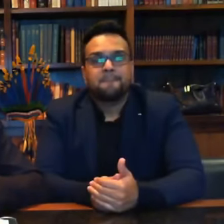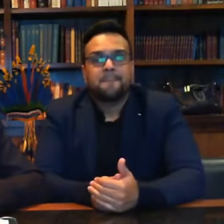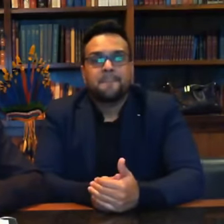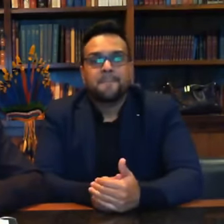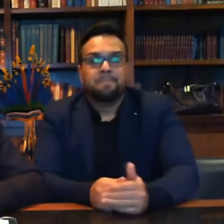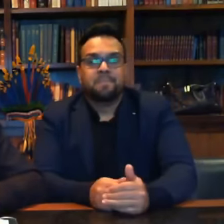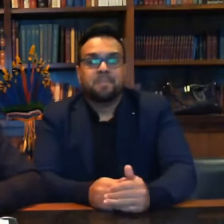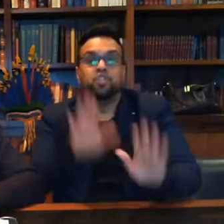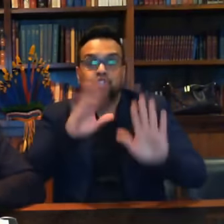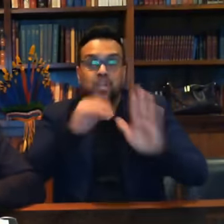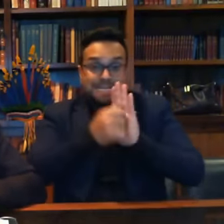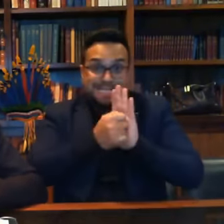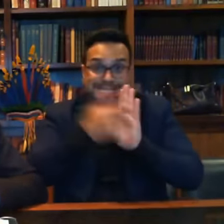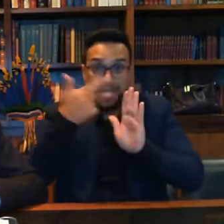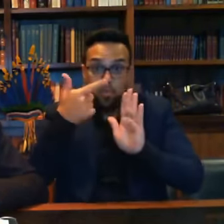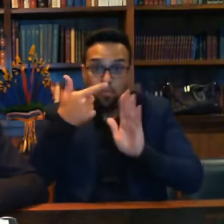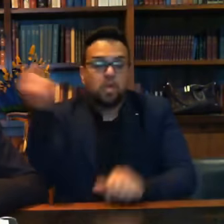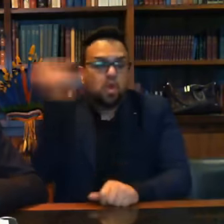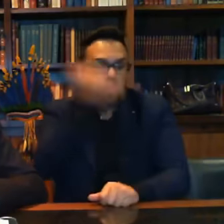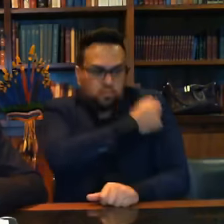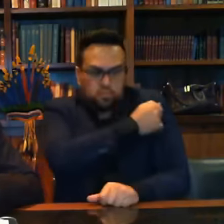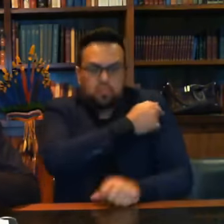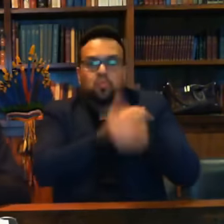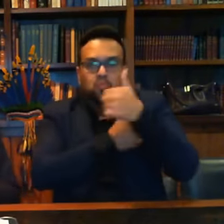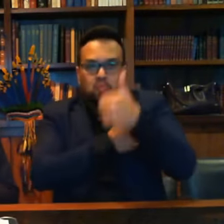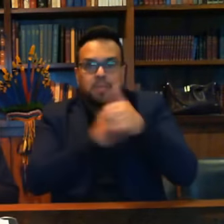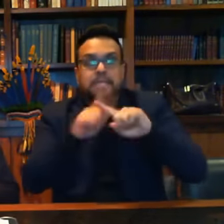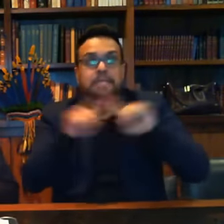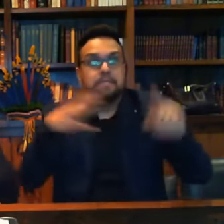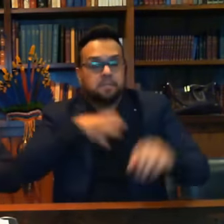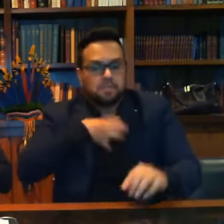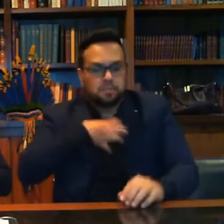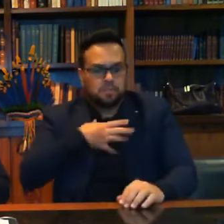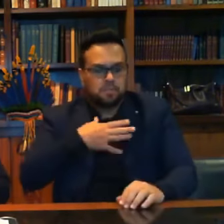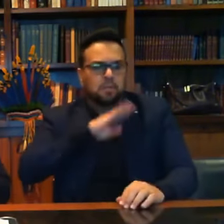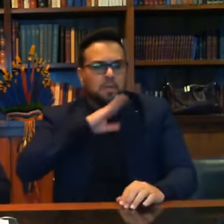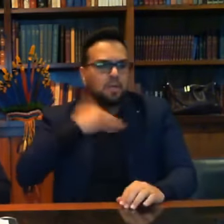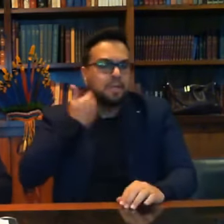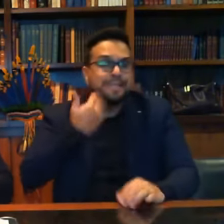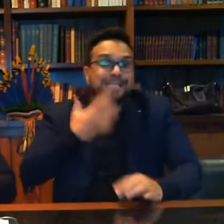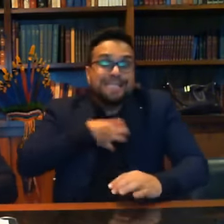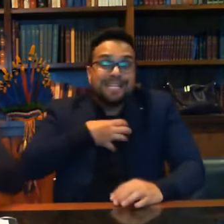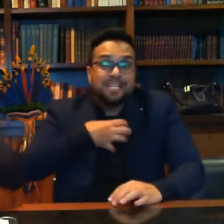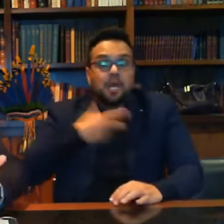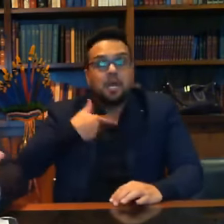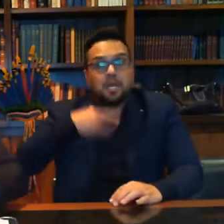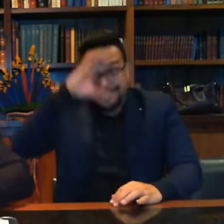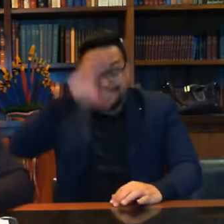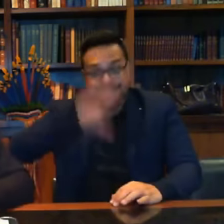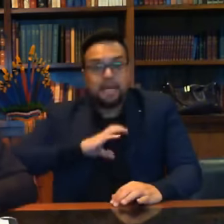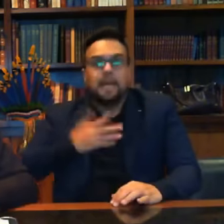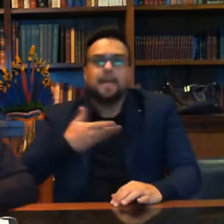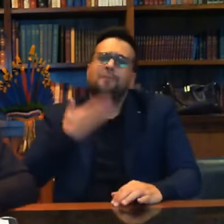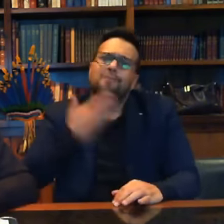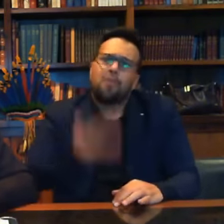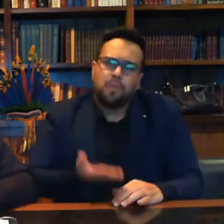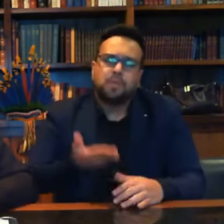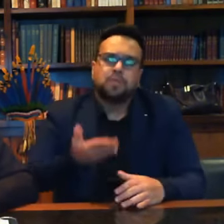Tomou a segunda dose tudo bem. Se sentir sintoma como cidadão, eu peço que você procure um médico.